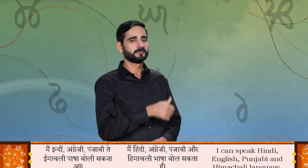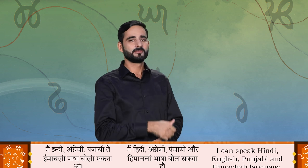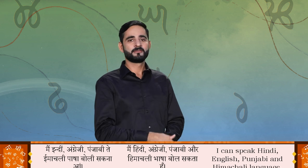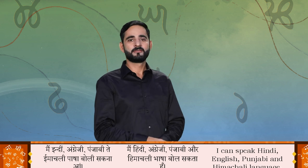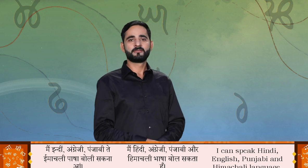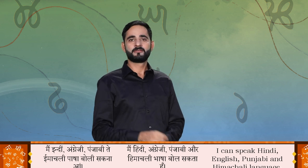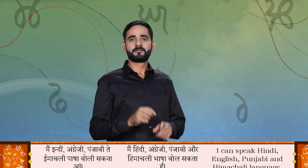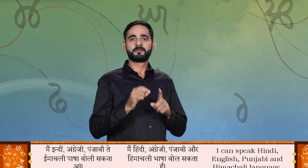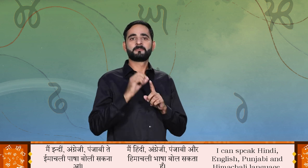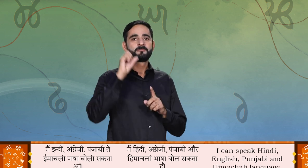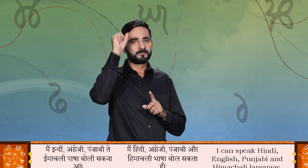इमांचली पाशा बोली सकना